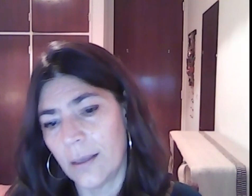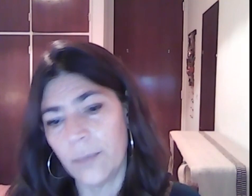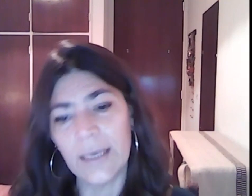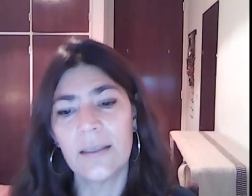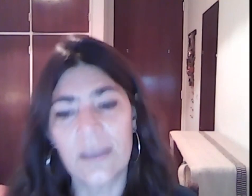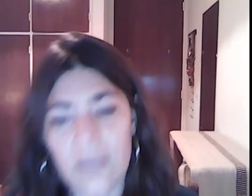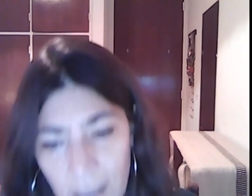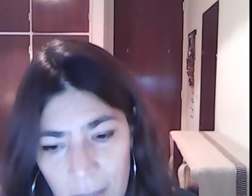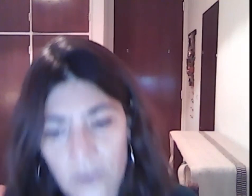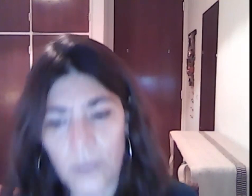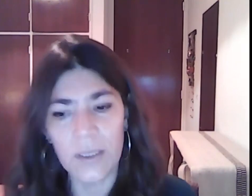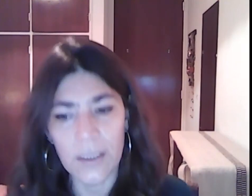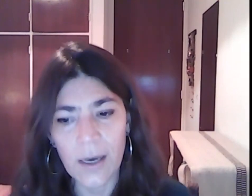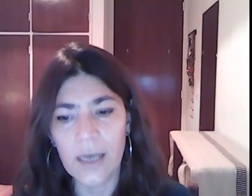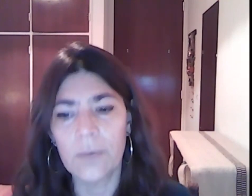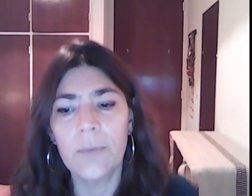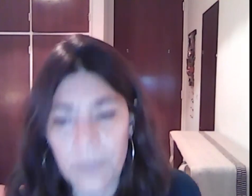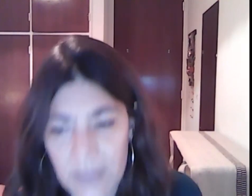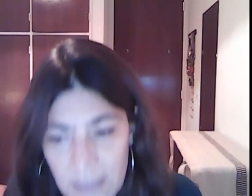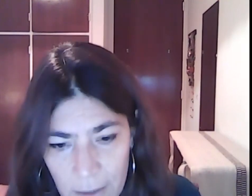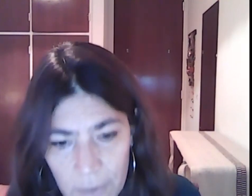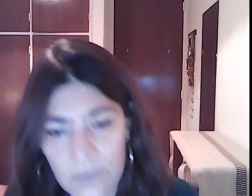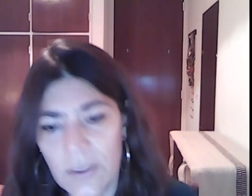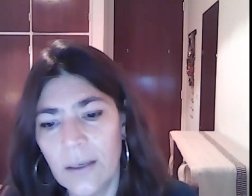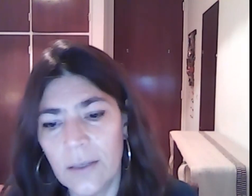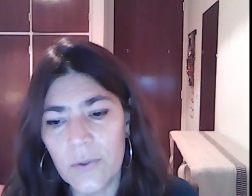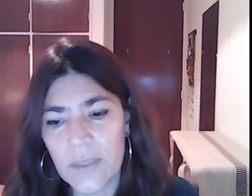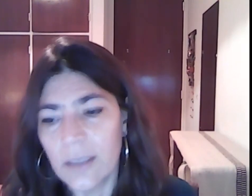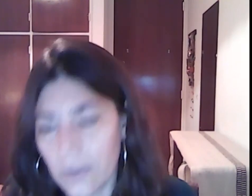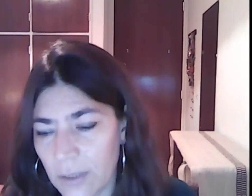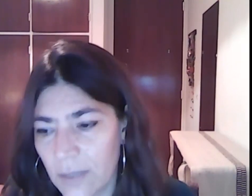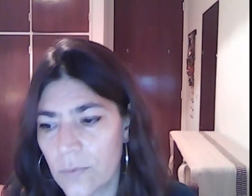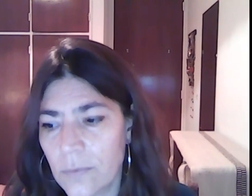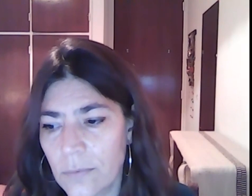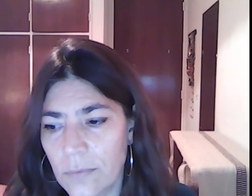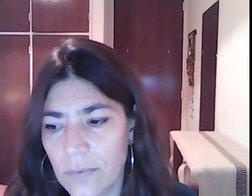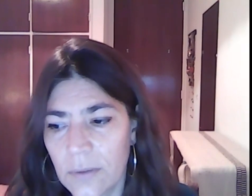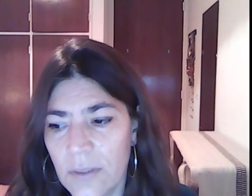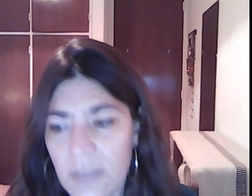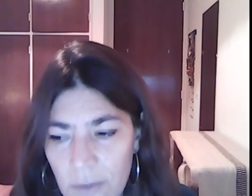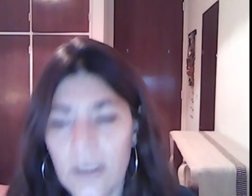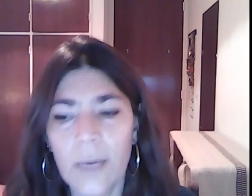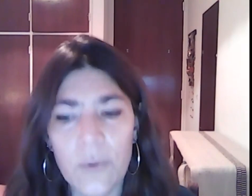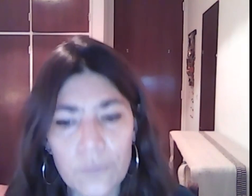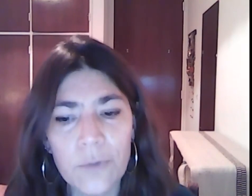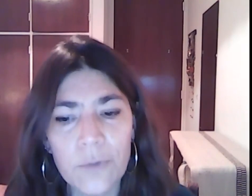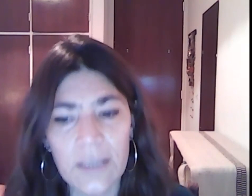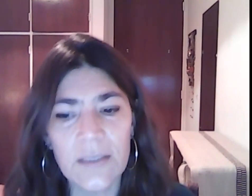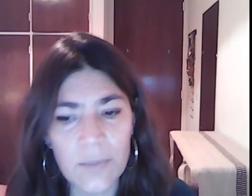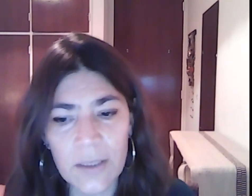implica distanciarnos, objetivar, volver a pensar, ¿no? Entonces creo que es un, insisto, digamos, un fuerte crecimiento